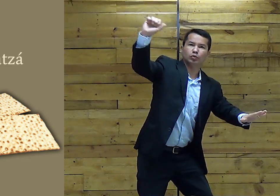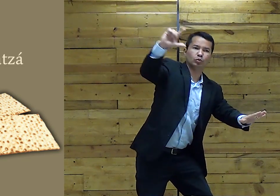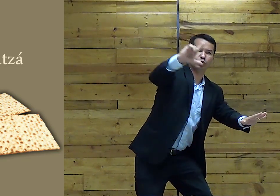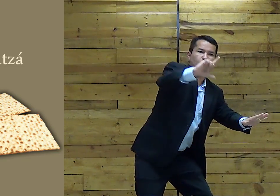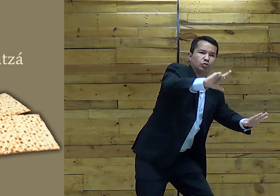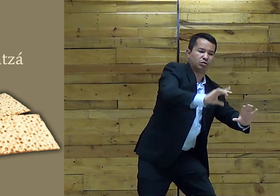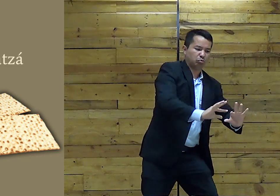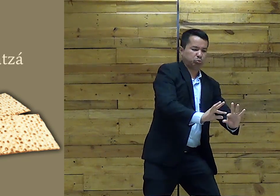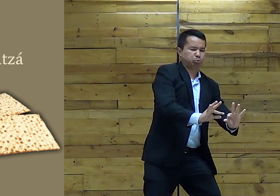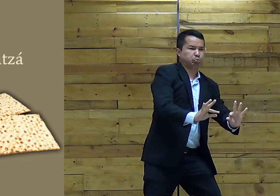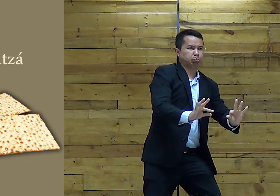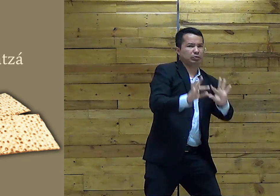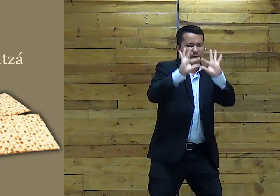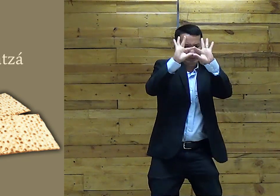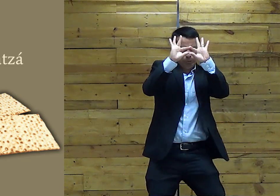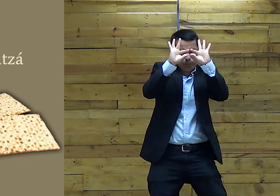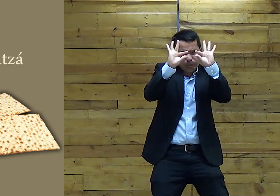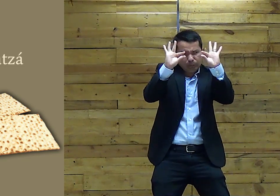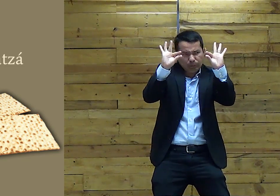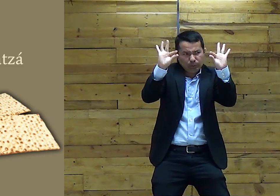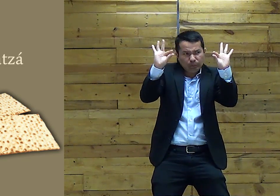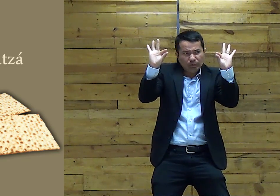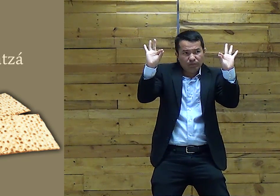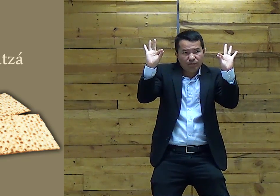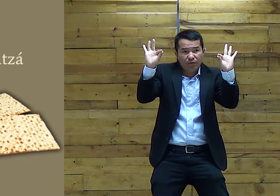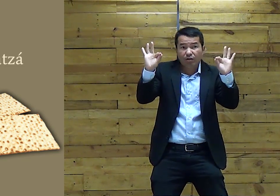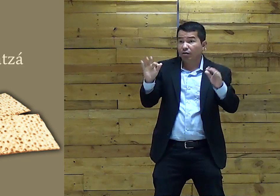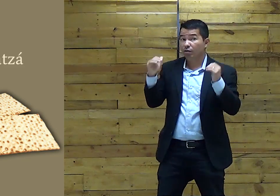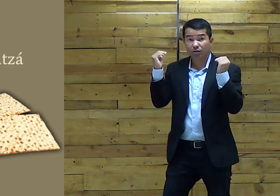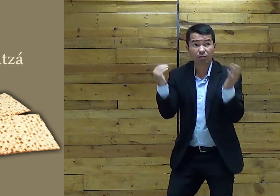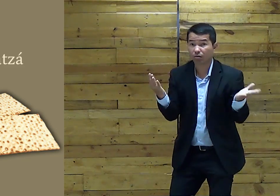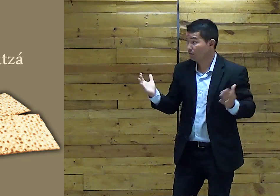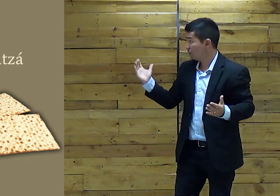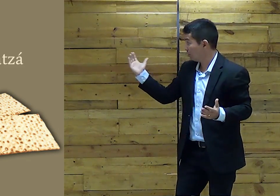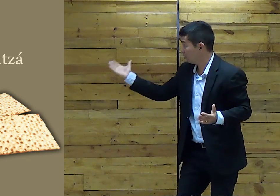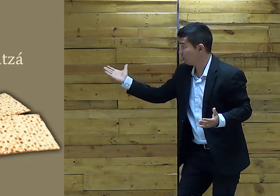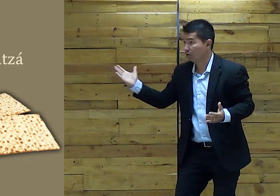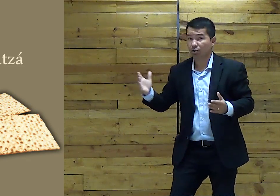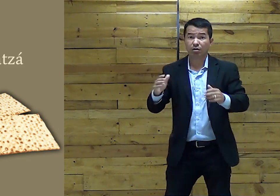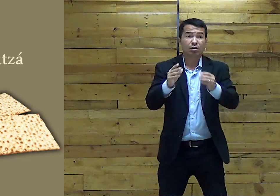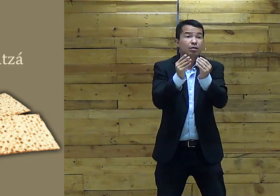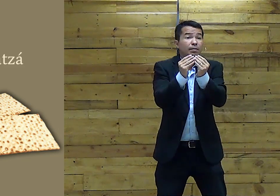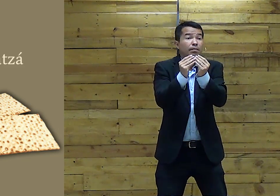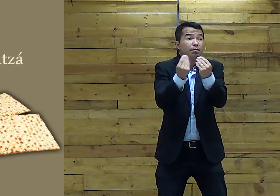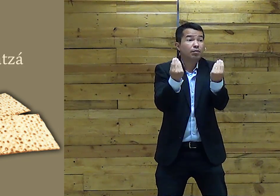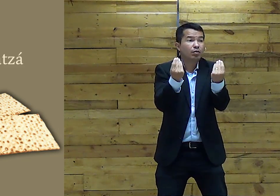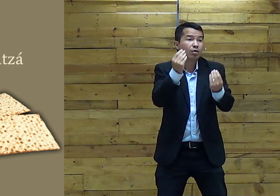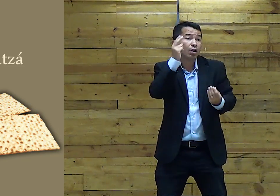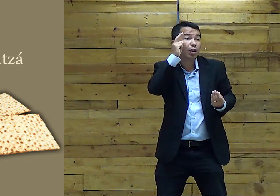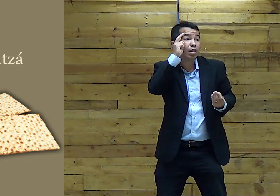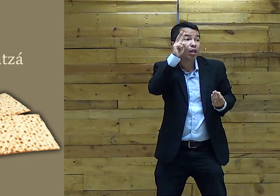E aí O pão Ficou Fiminho Não cresceu Ficou desse jeito